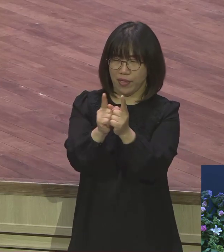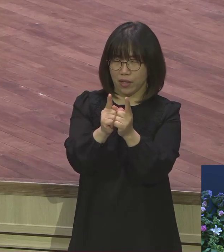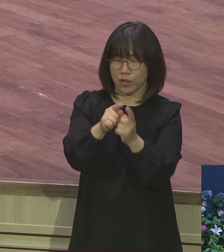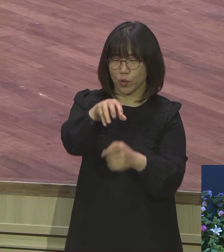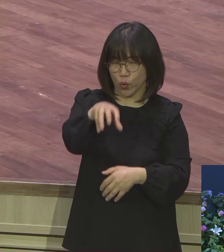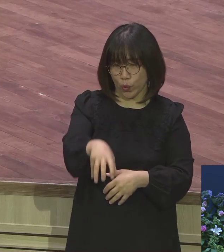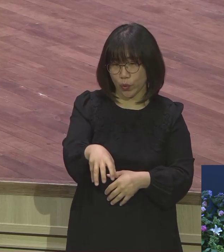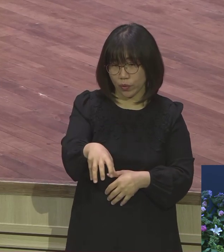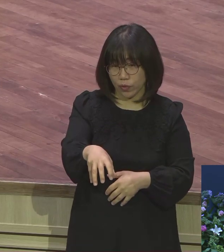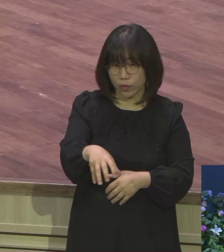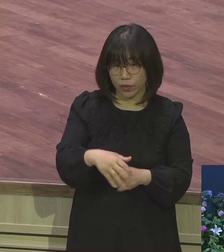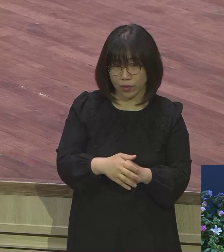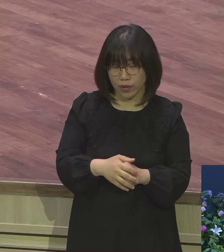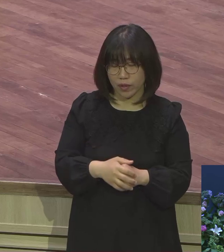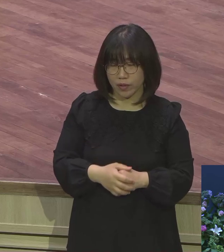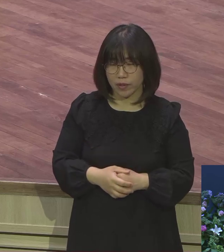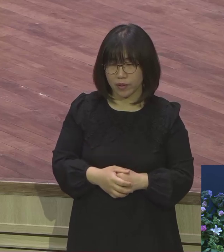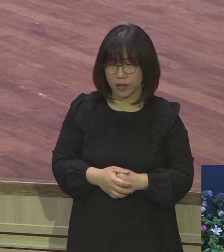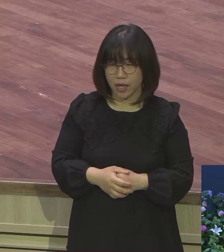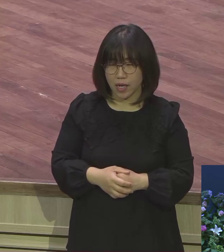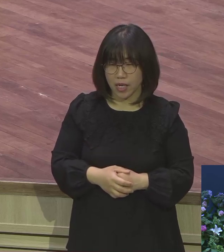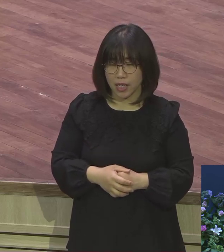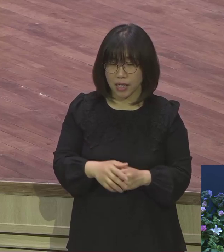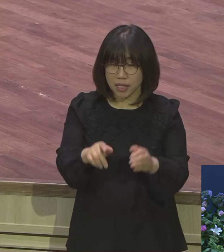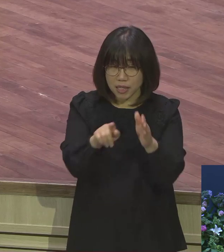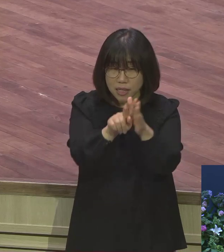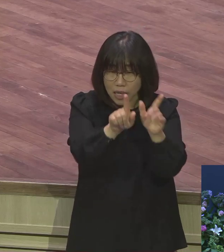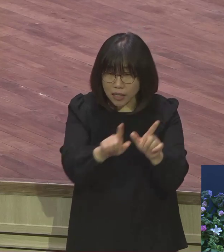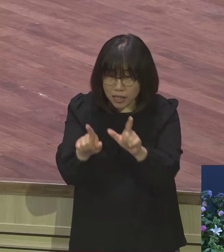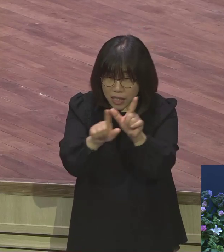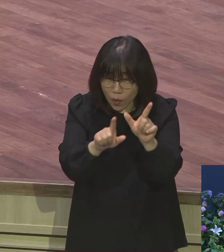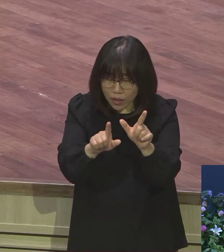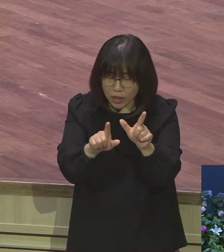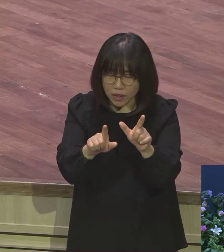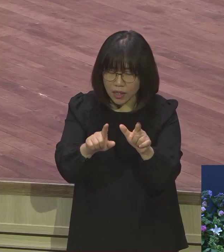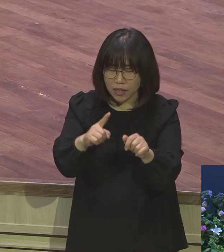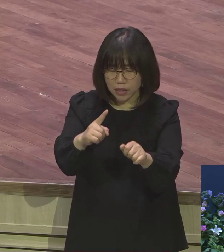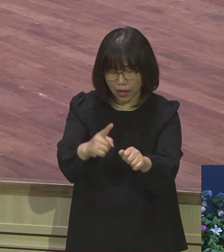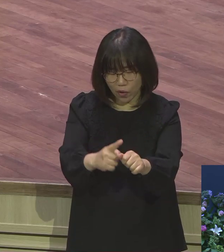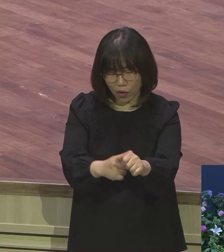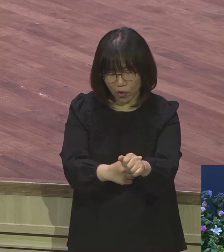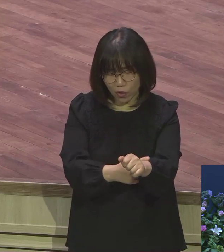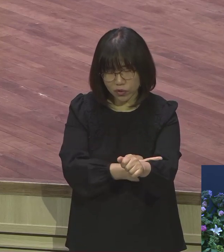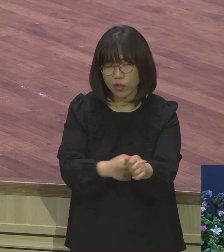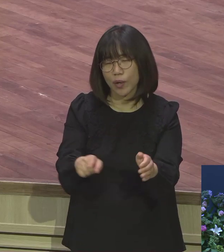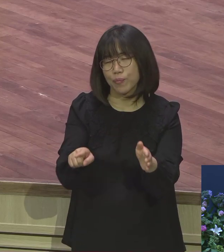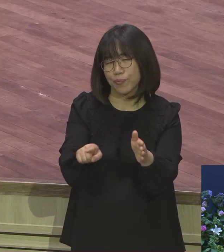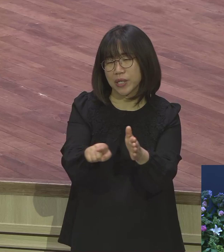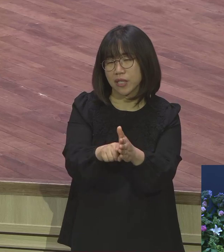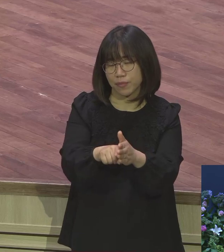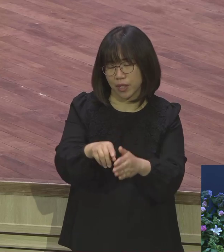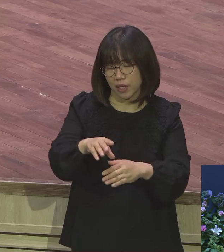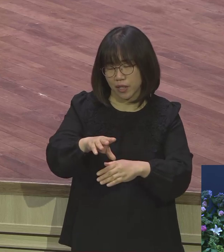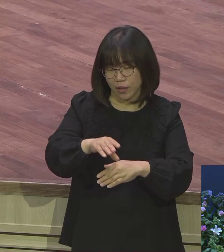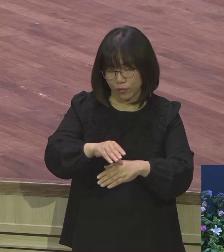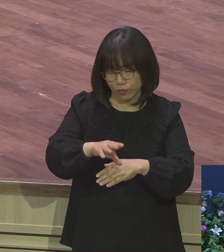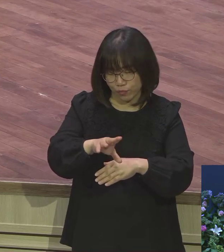신앙생활은 억지로 하는 게 아닙니다 자연스럽게 믿어지는 겁니다 야곱처럼 자연스럽게 성리